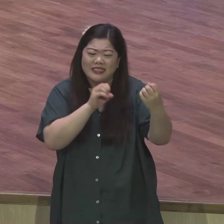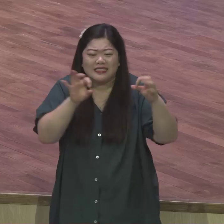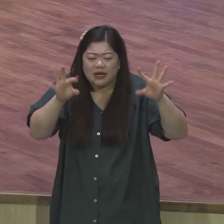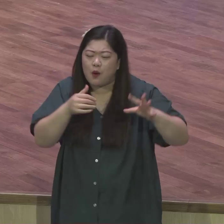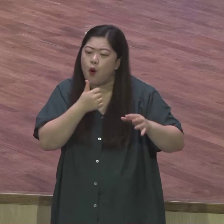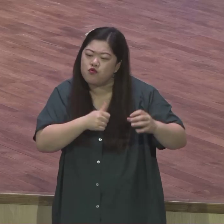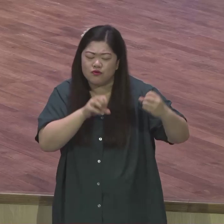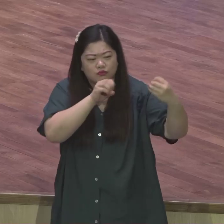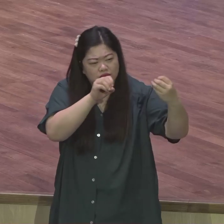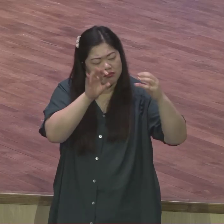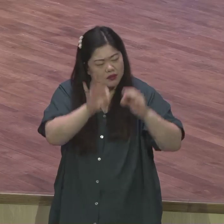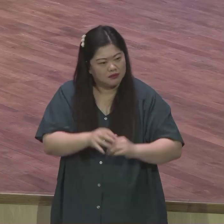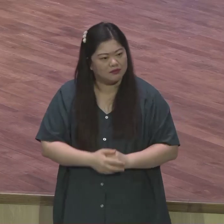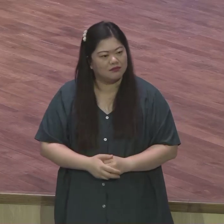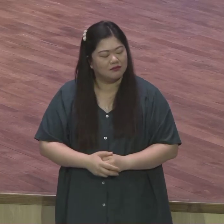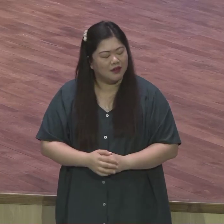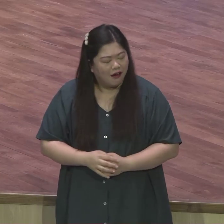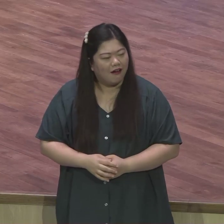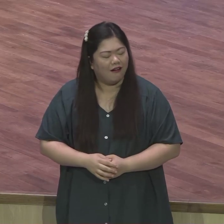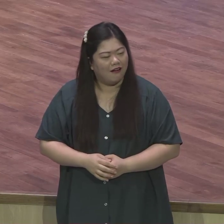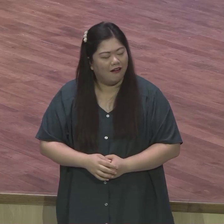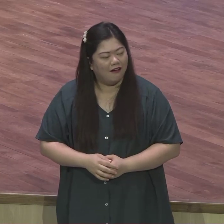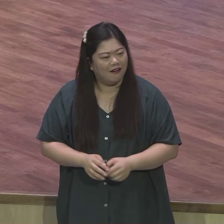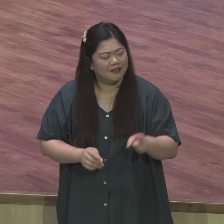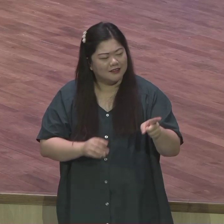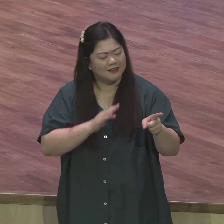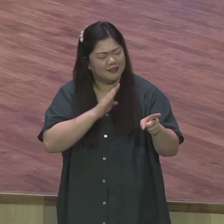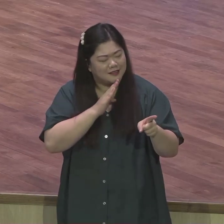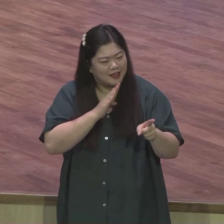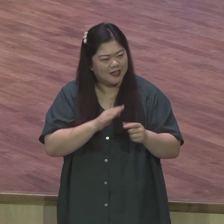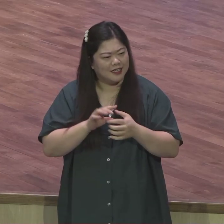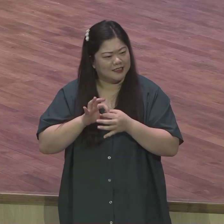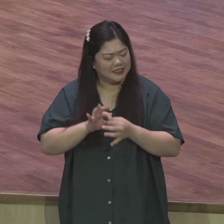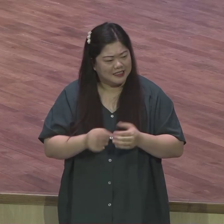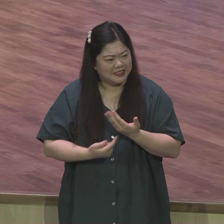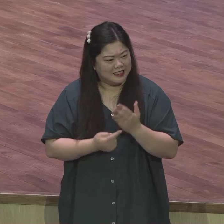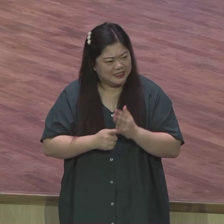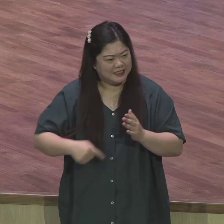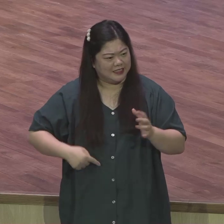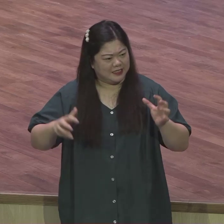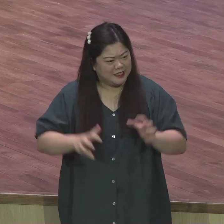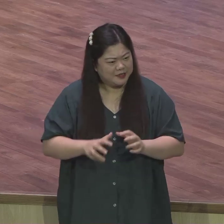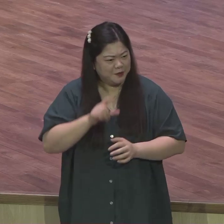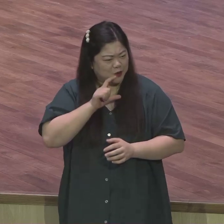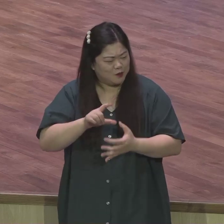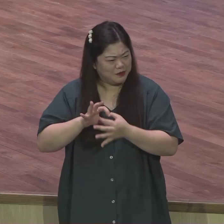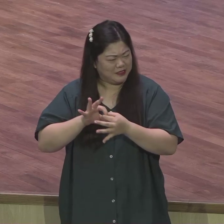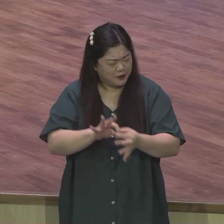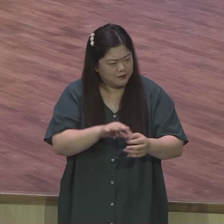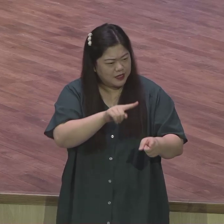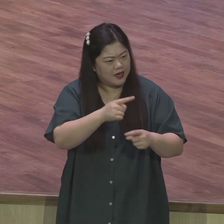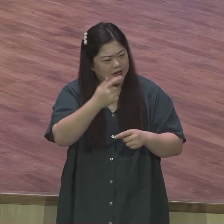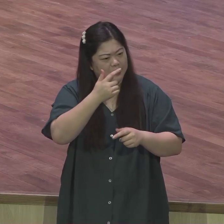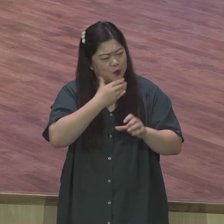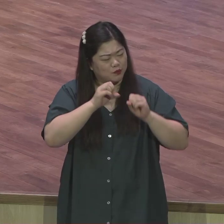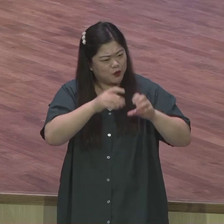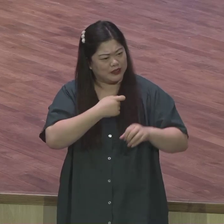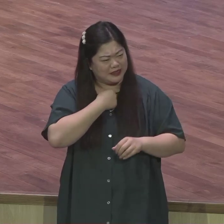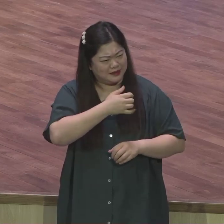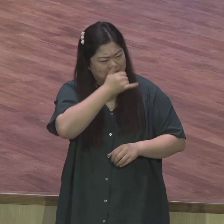변치 않고 정말로 일심전임 지속으로 세계방 스님 받을 있을까 이 사람이 영역